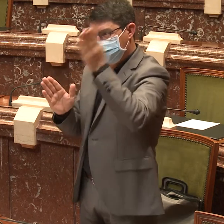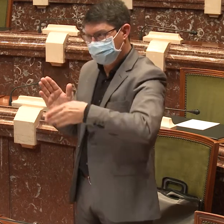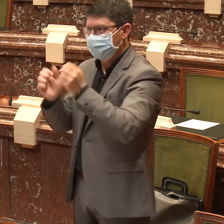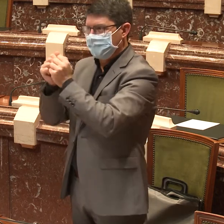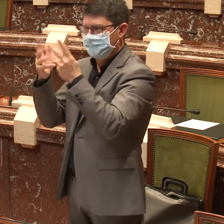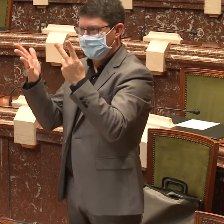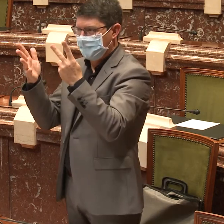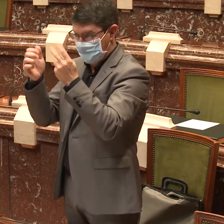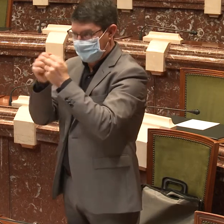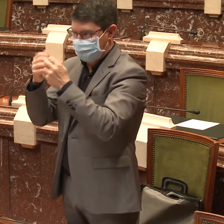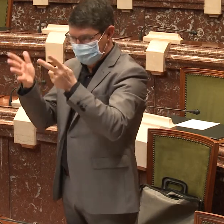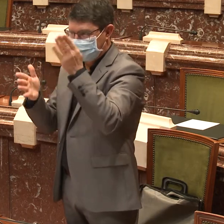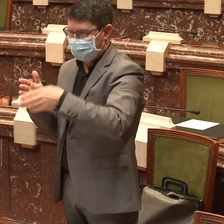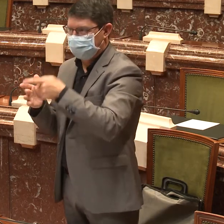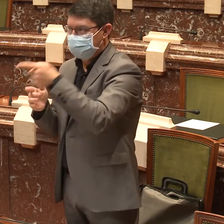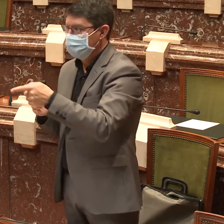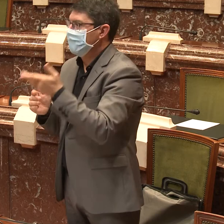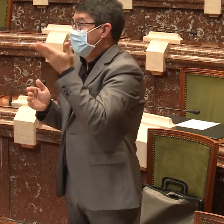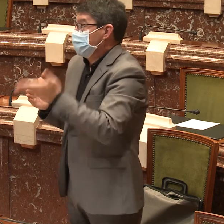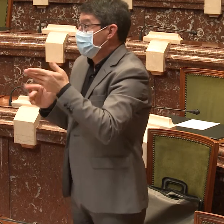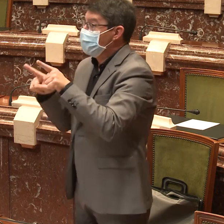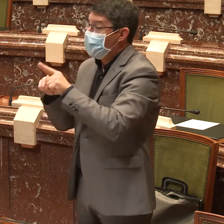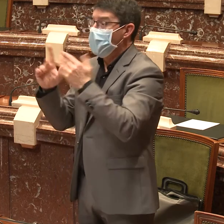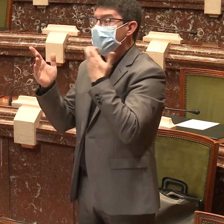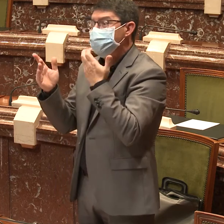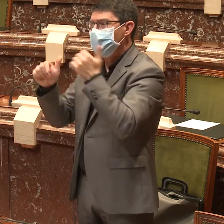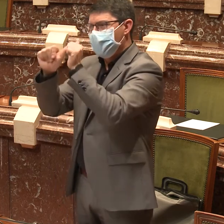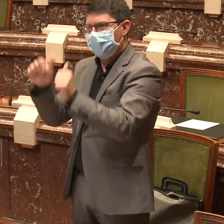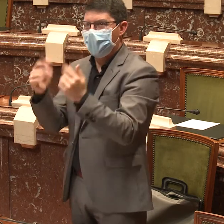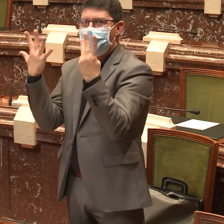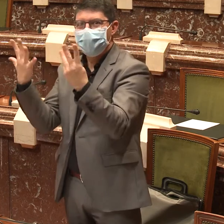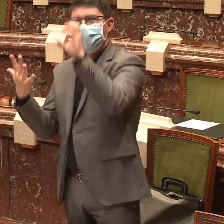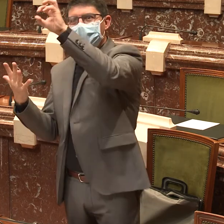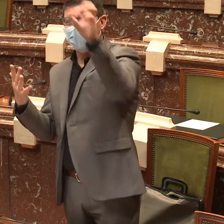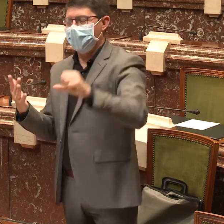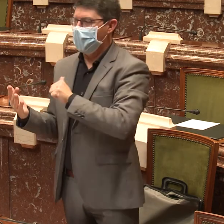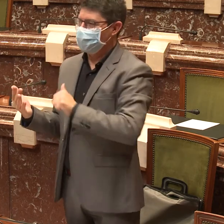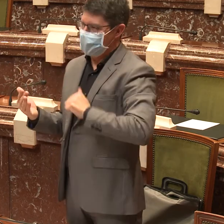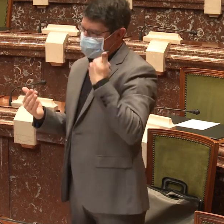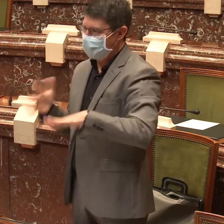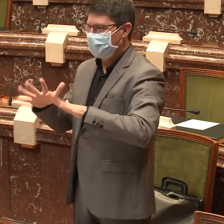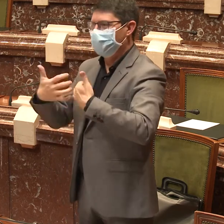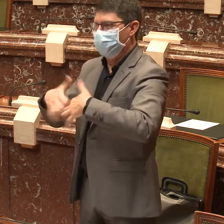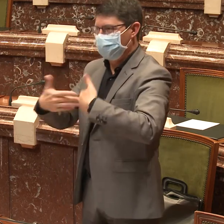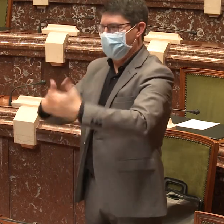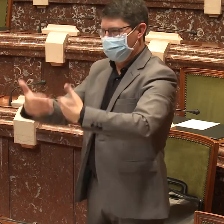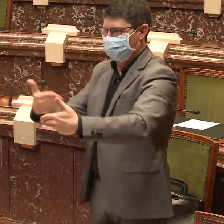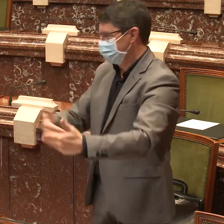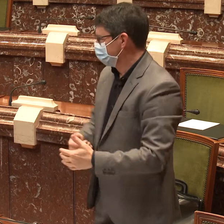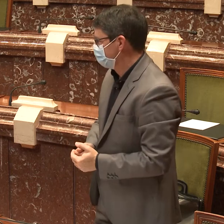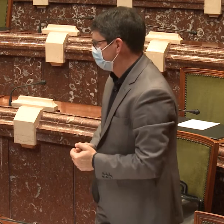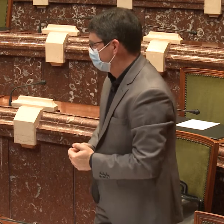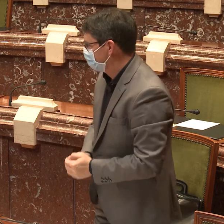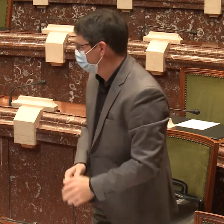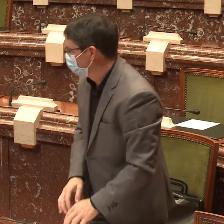audición, o sea, perdón, de las personas sordas y que se garantice, pues, la igualdad en